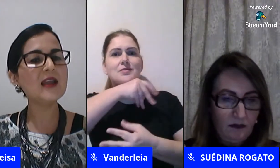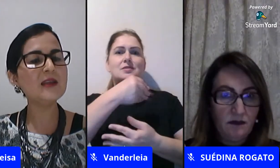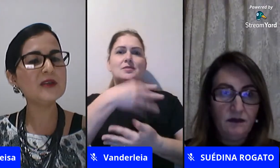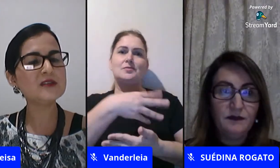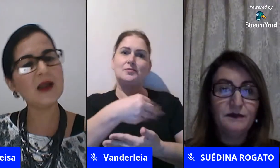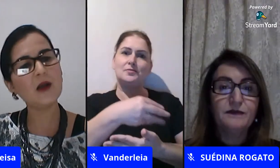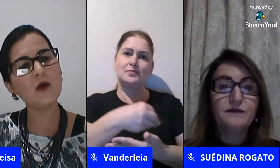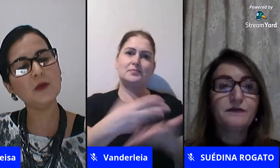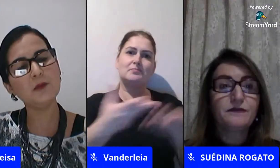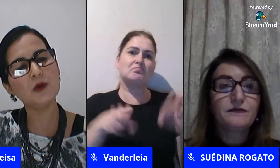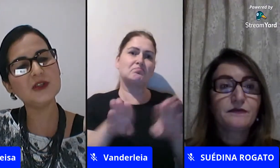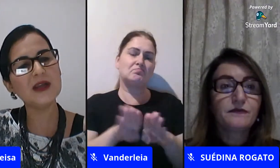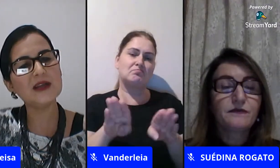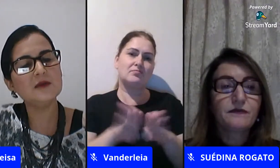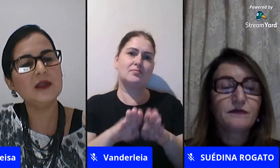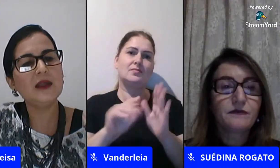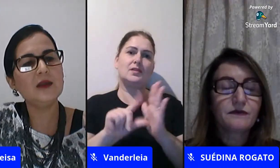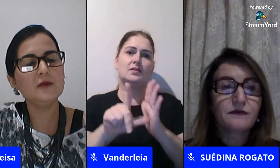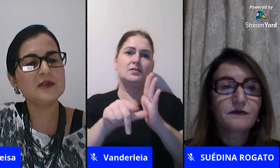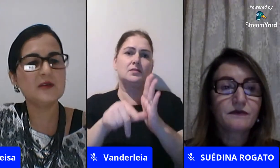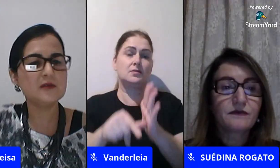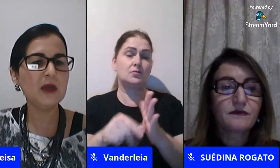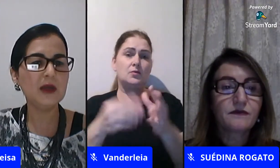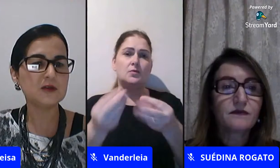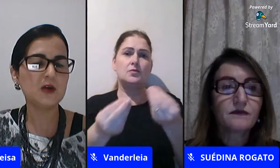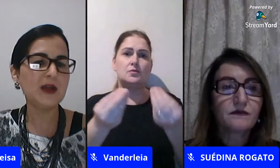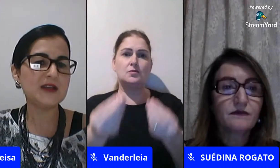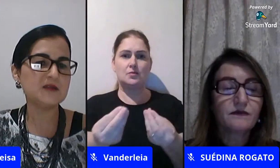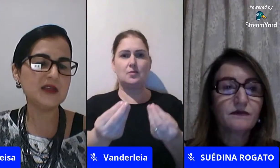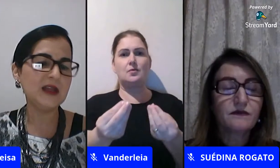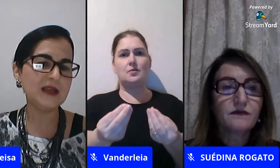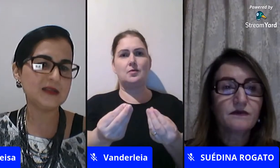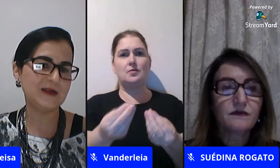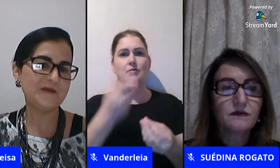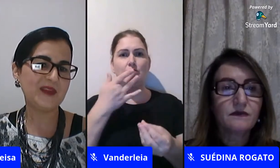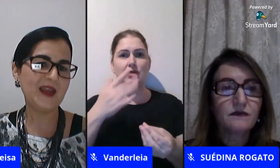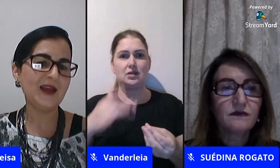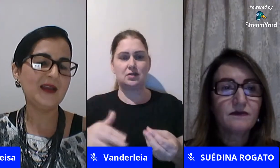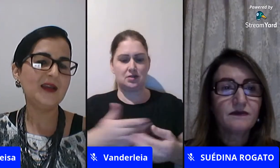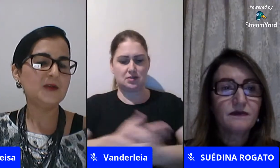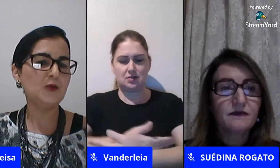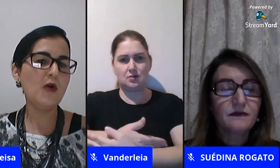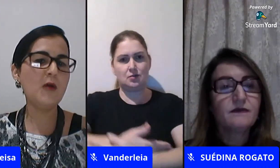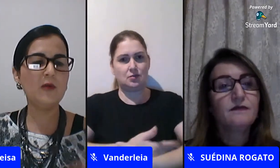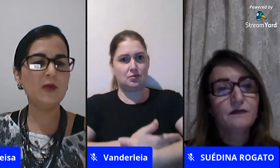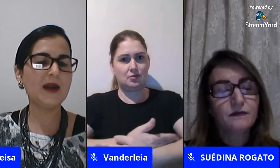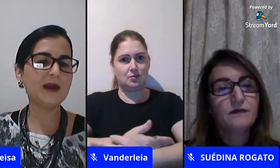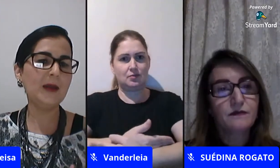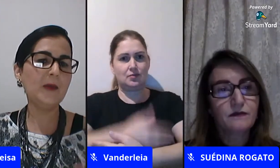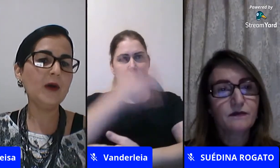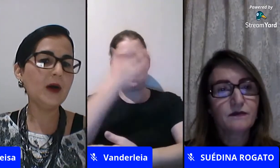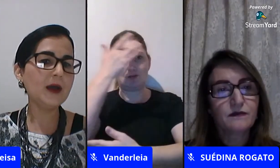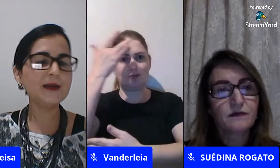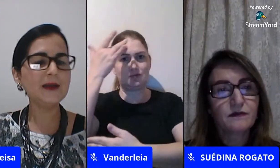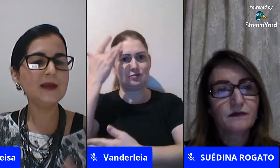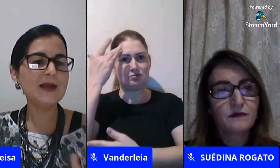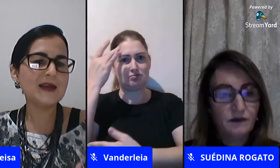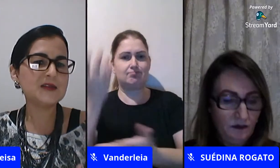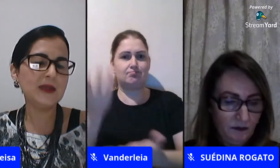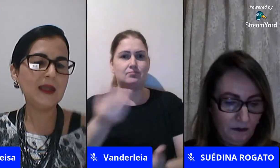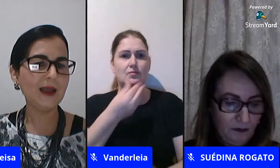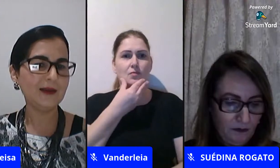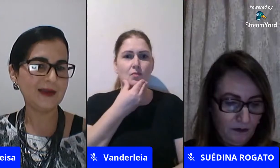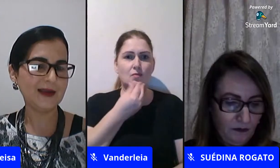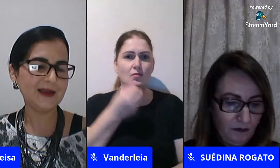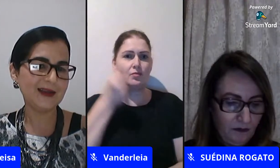e aí depois fala como por onde nasce o nenê nos seres humanos como nascem os nenês né de um homem uma mulher que namora e